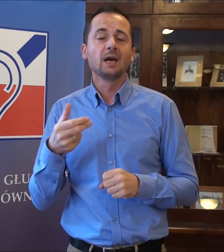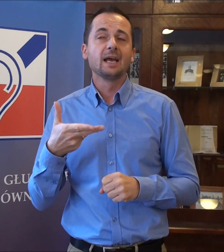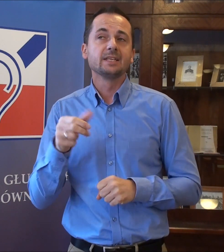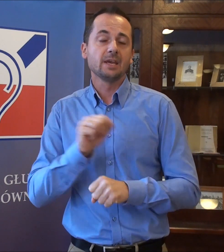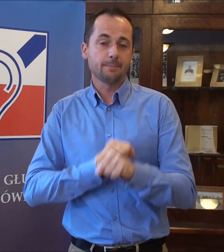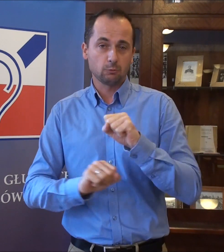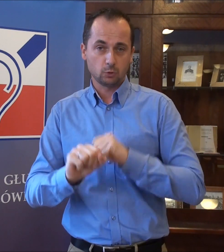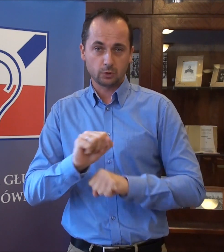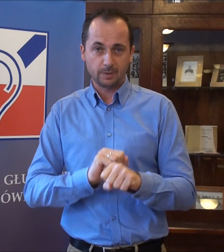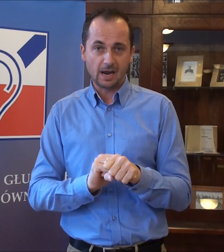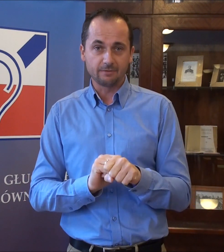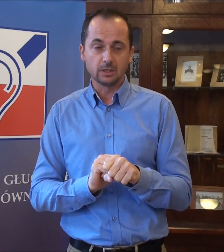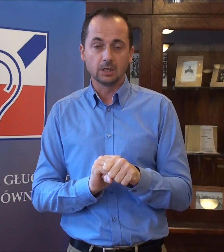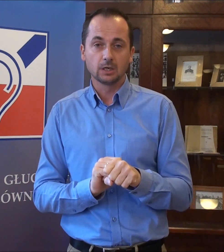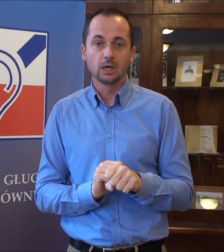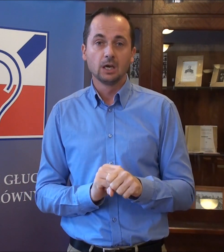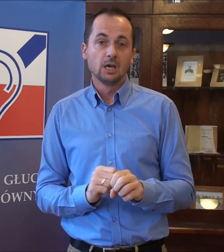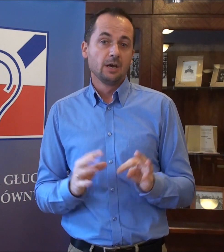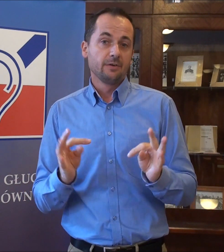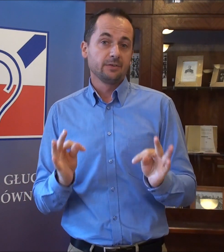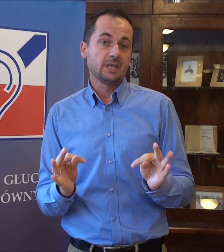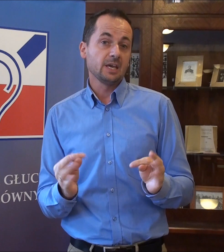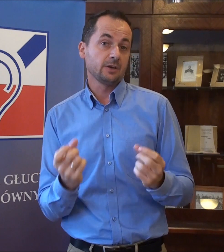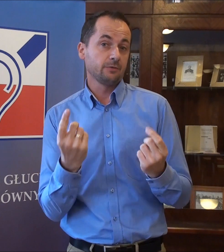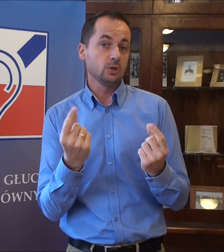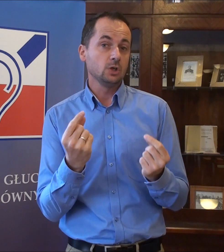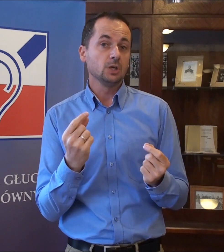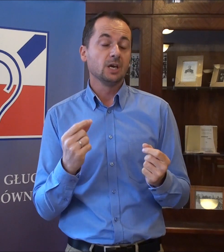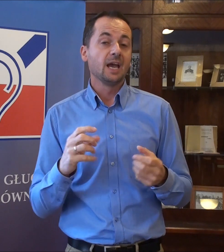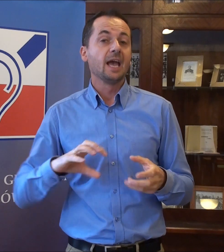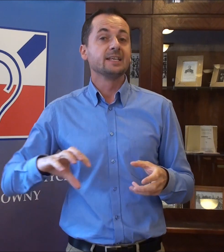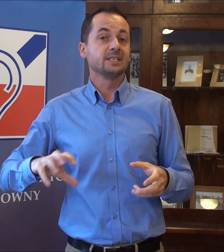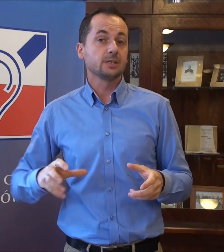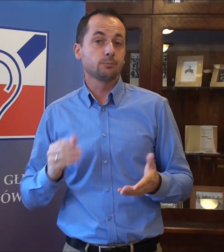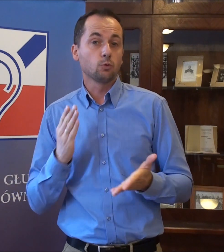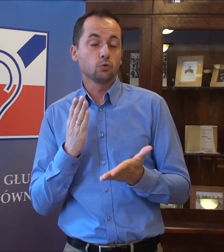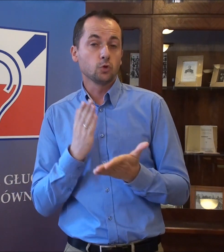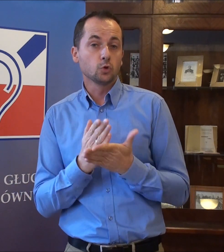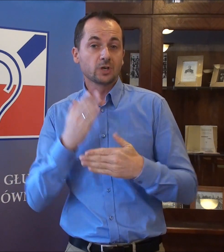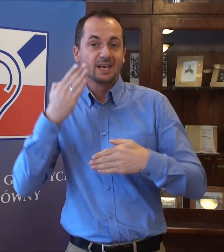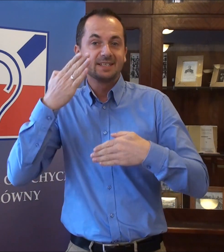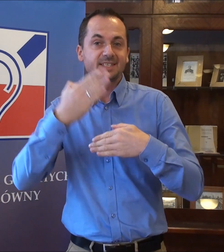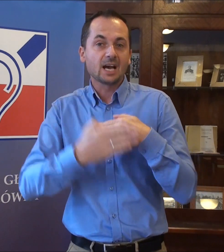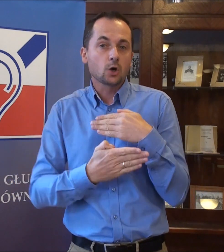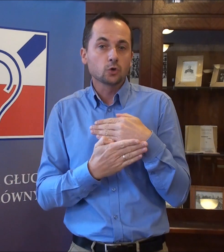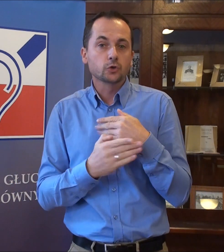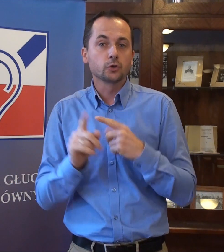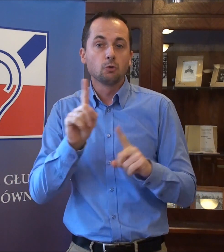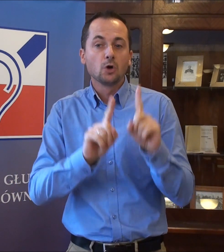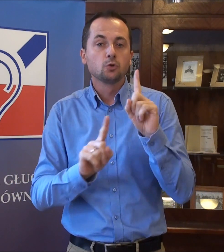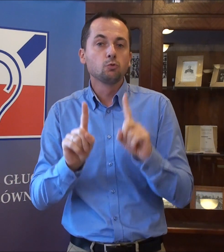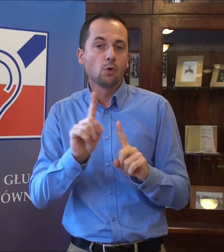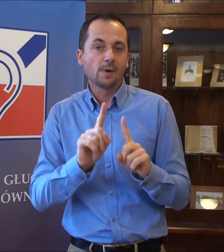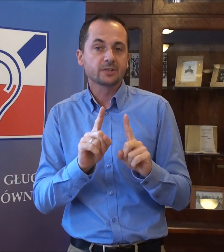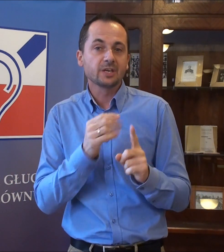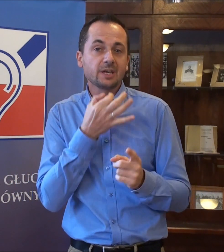niepełnosprawnych. W tej chwili zespół już zakończył tłumaczenie